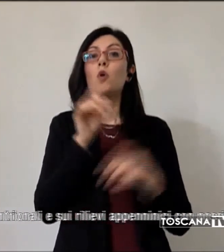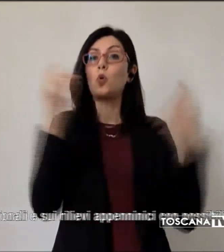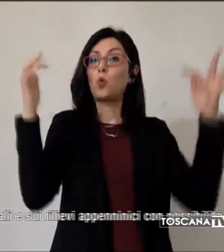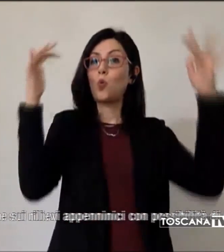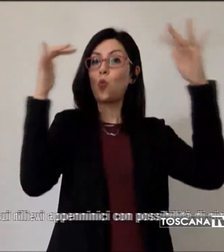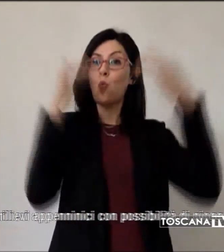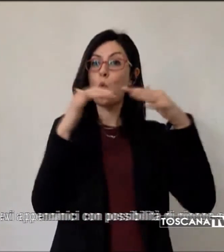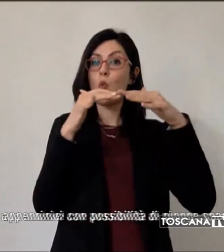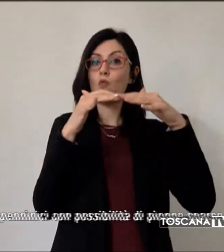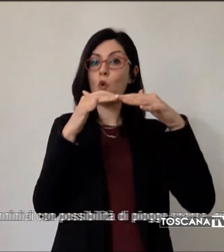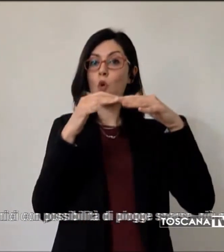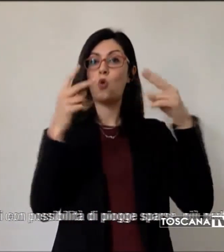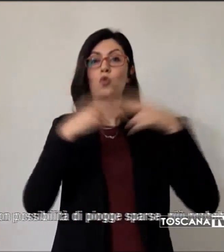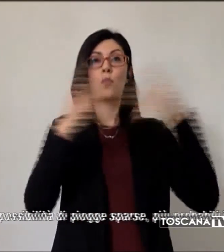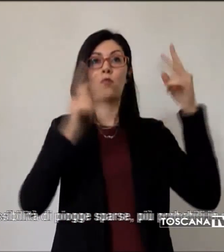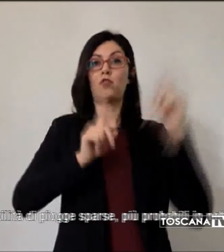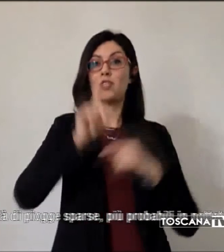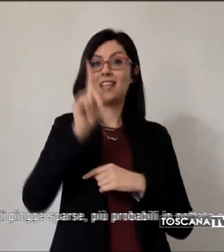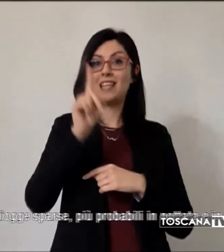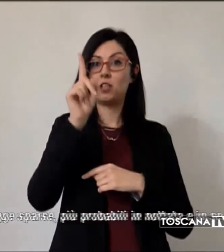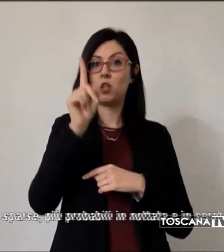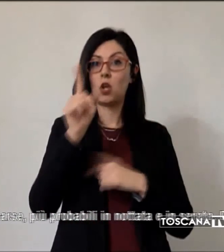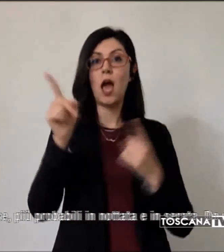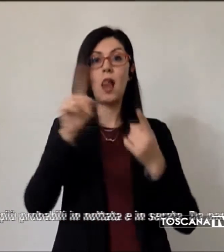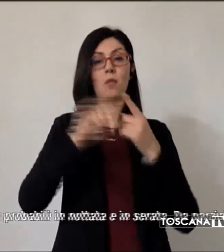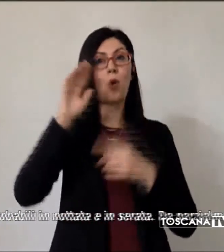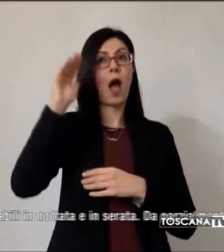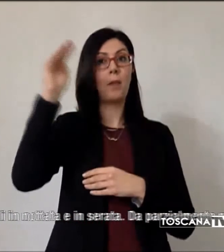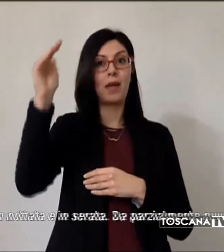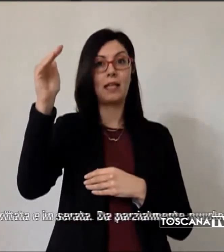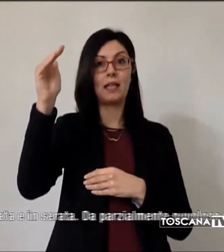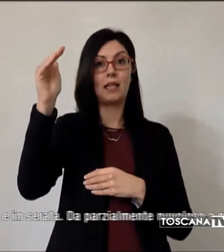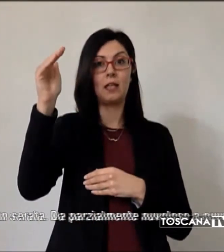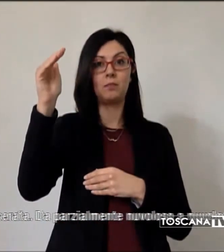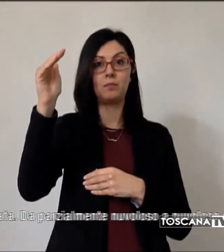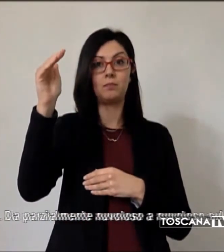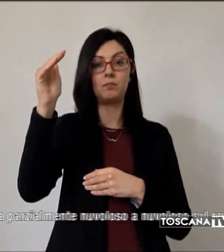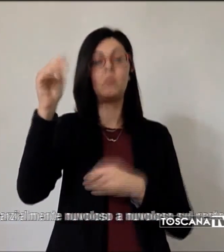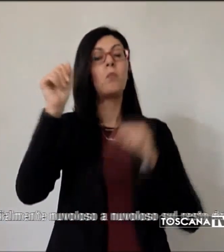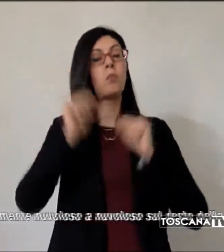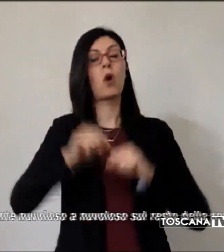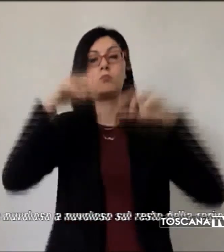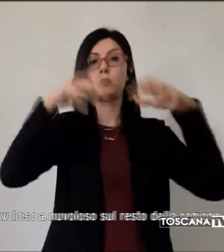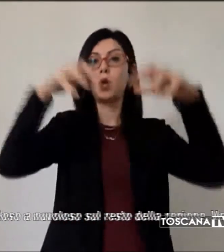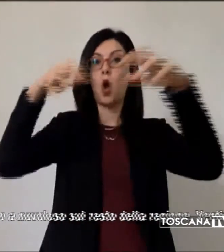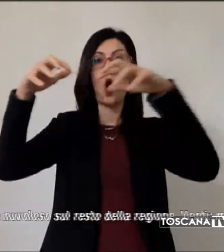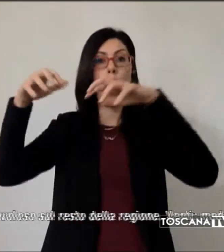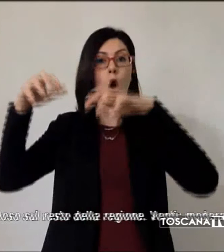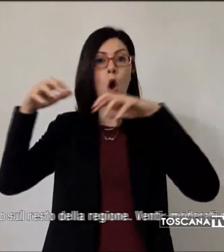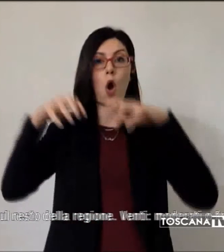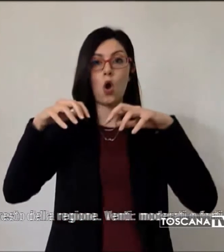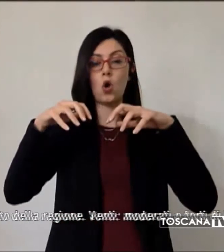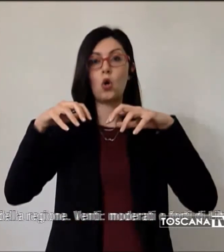settentrionali e sui rilievi appenninici, con possibilità di piogge sparse, più probabili in